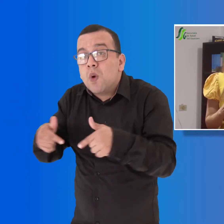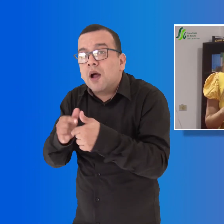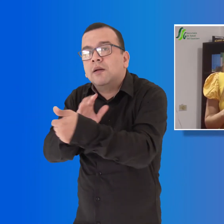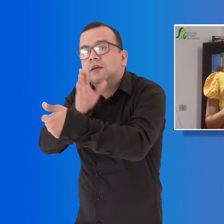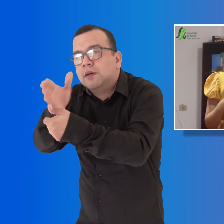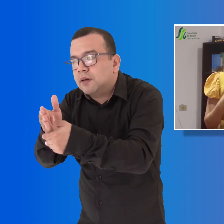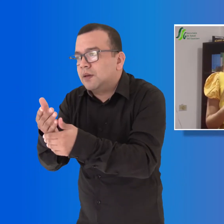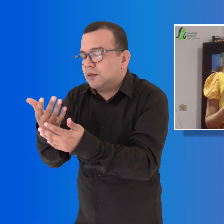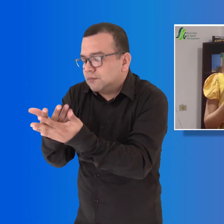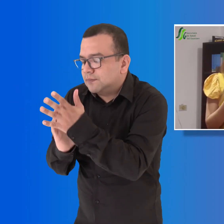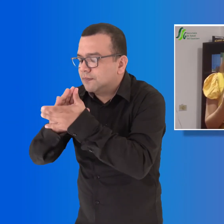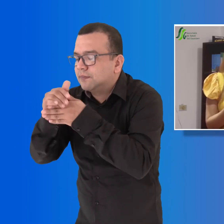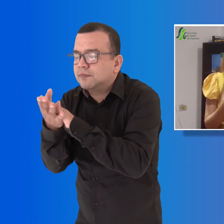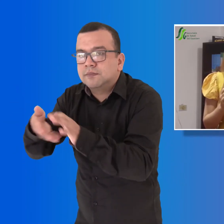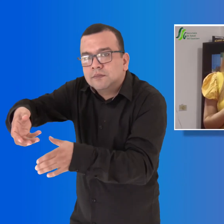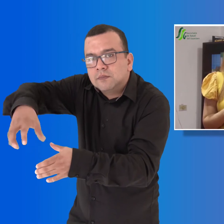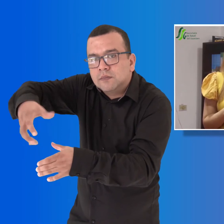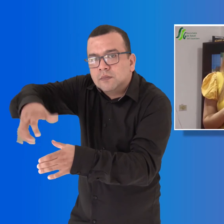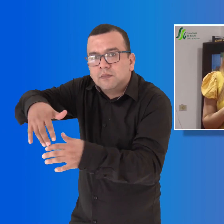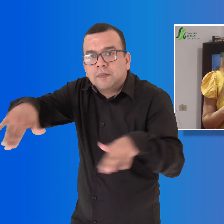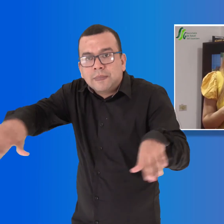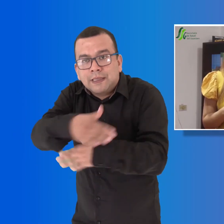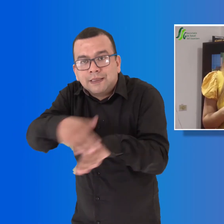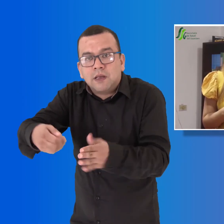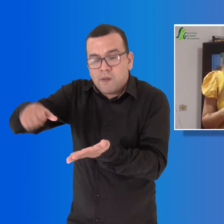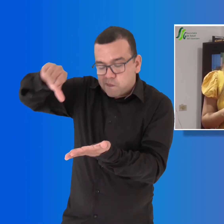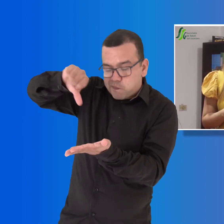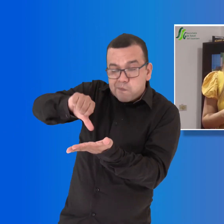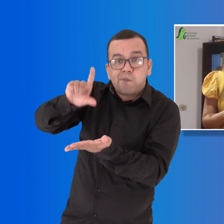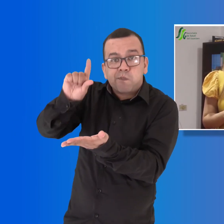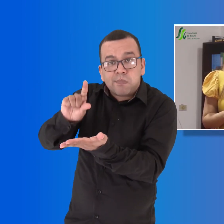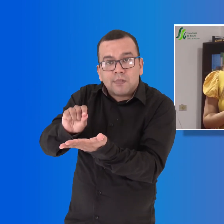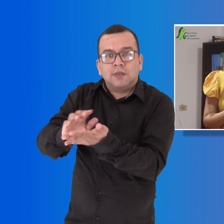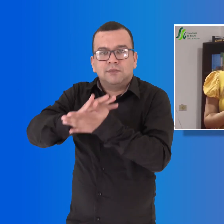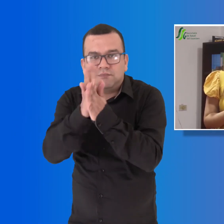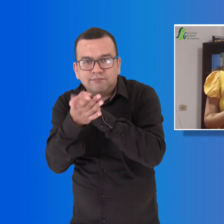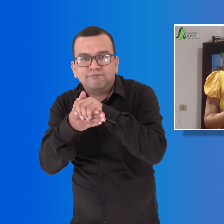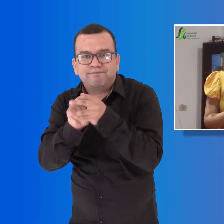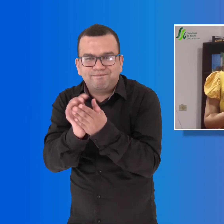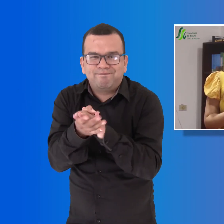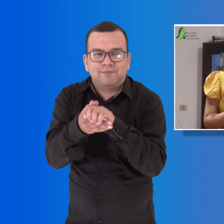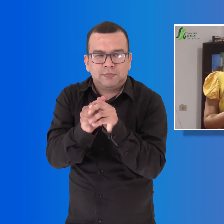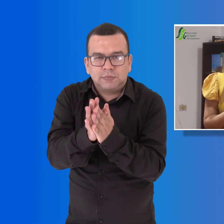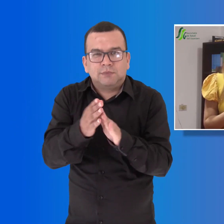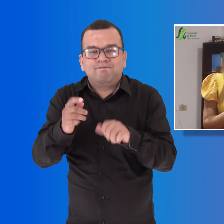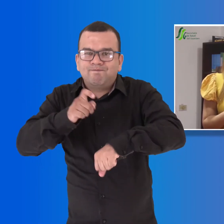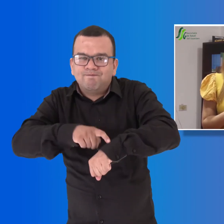y o el uso de alcohol o gel antibacterial, así como evitar las aglomeraciones en público,